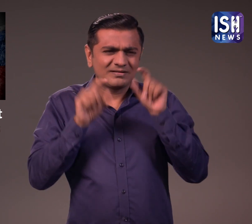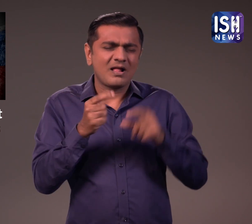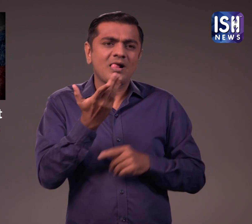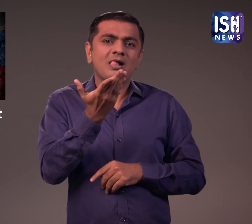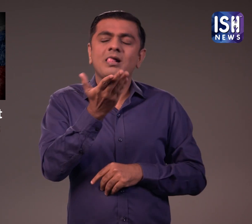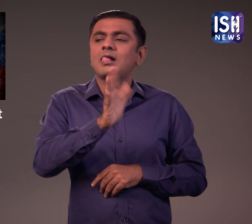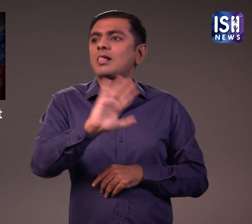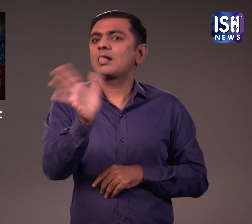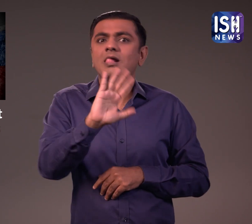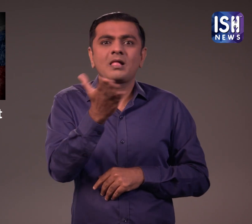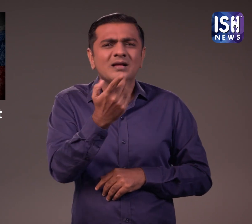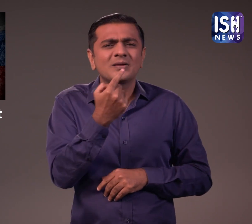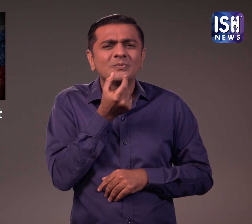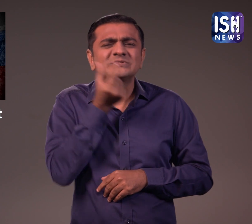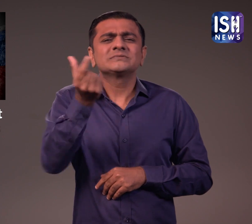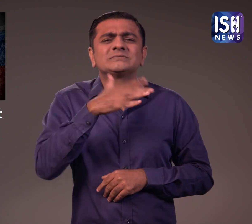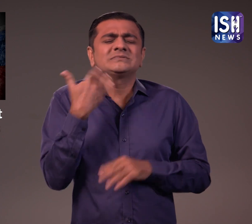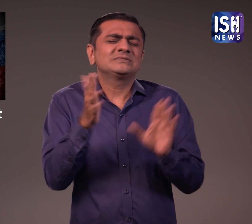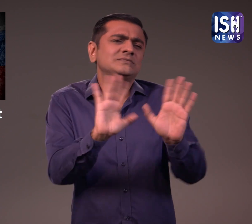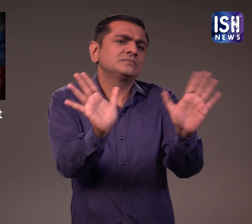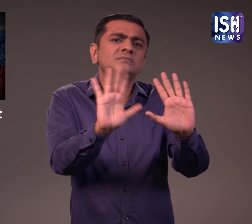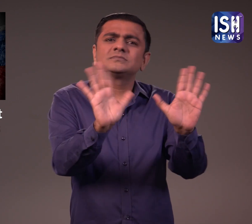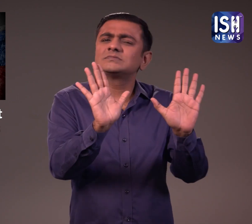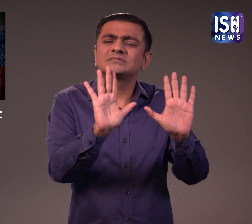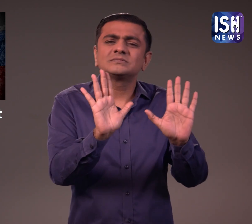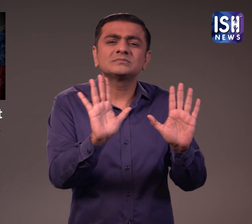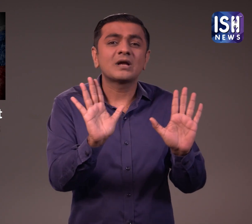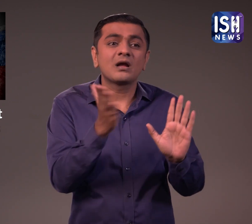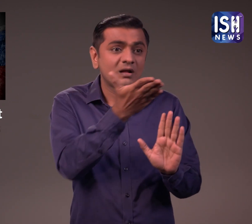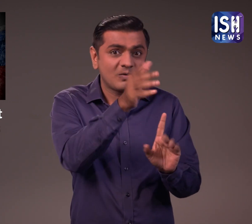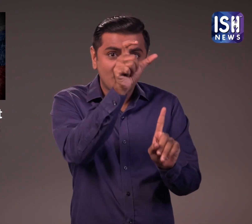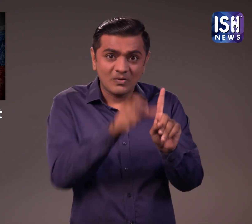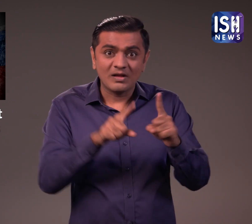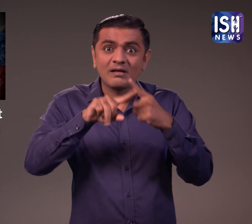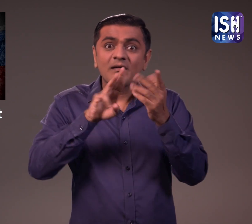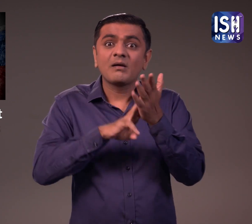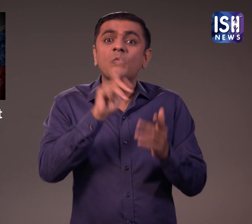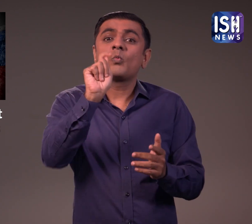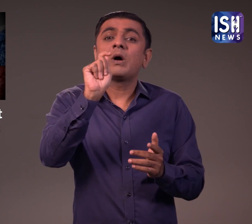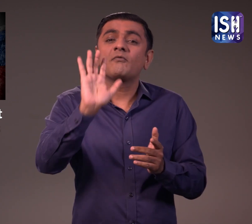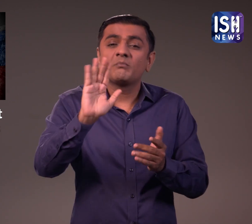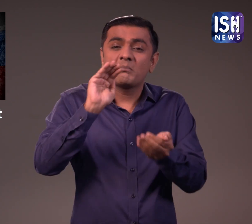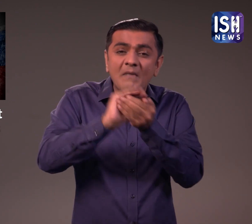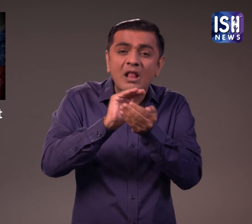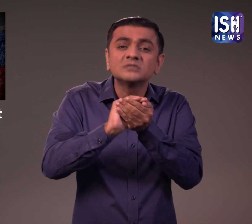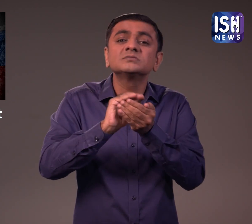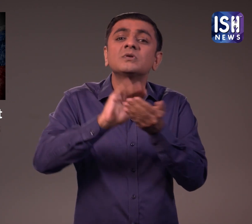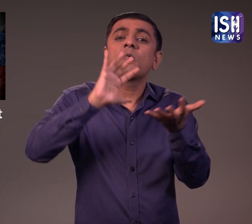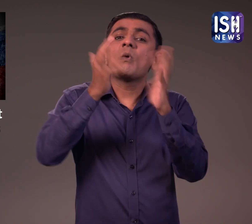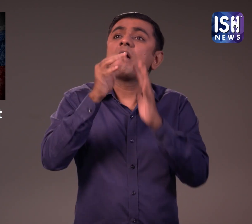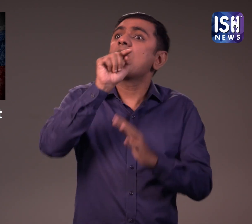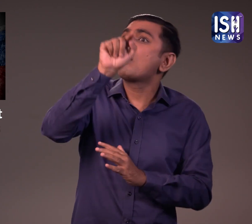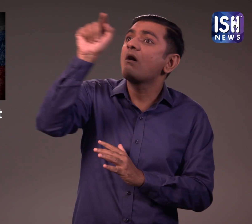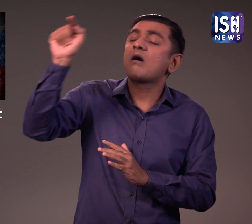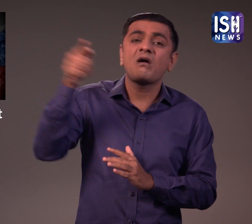कहा कि मास्क इतनी जल्दी नहीं मर सकते क्योंकि उन्हें अभी भी दुनिया में बहुत सारा काम करना है